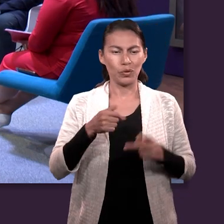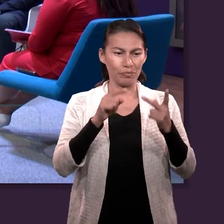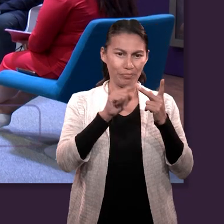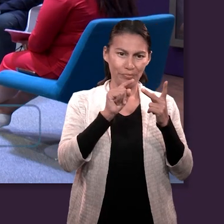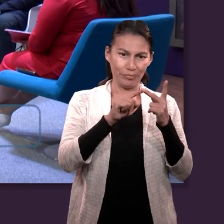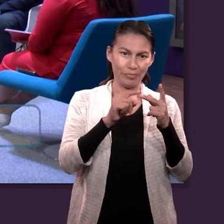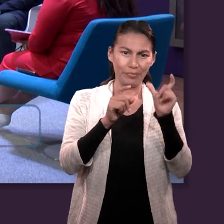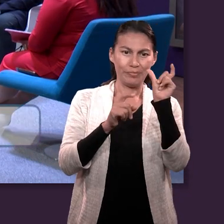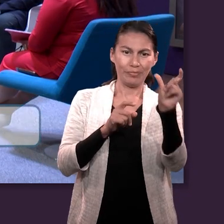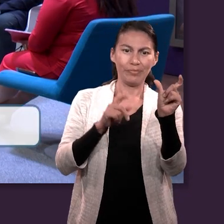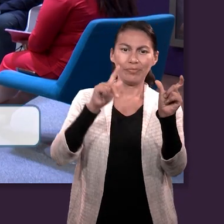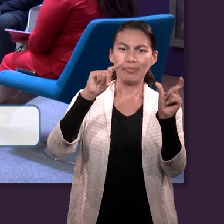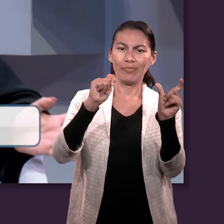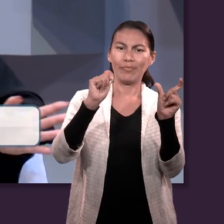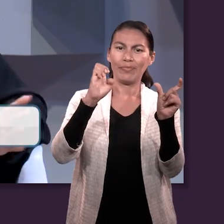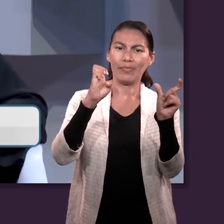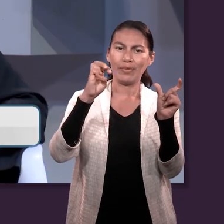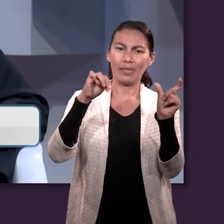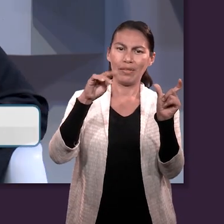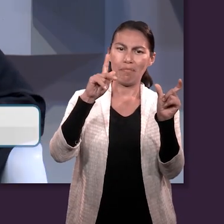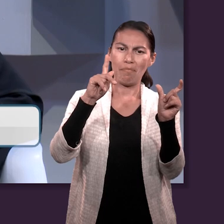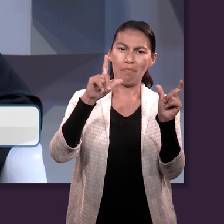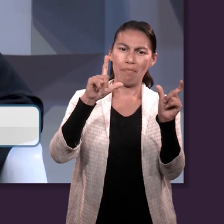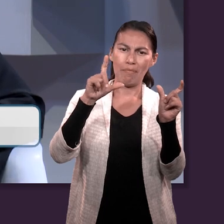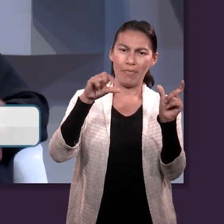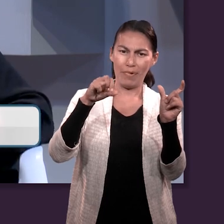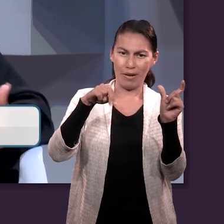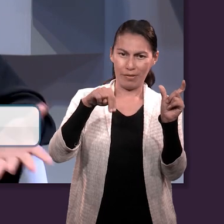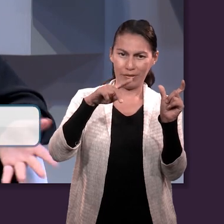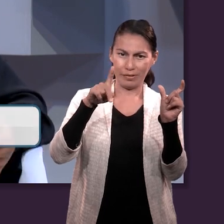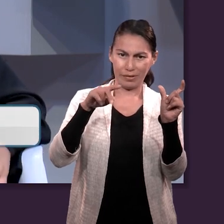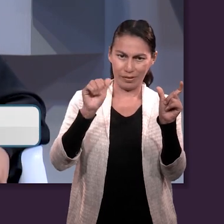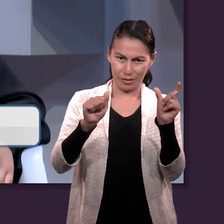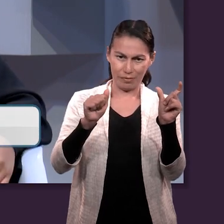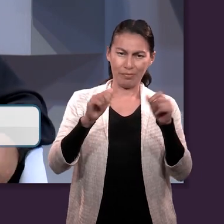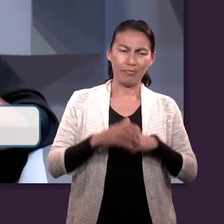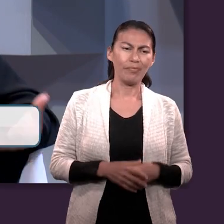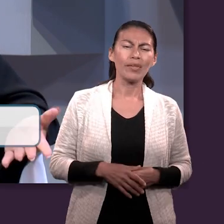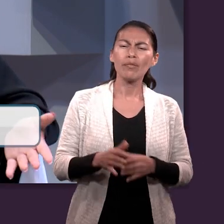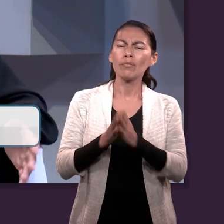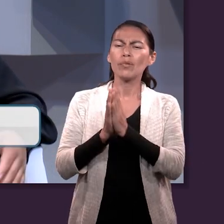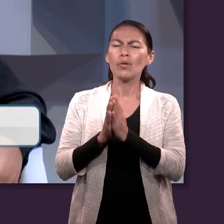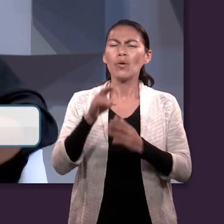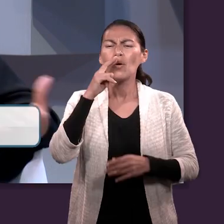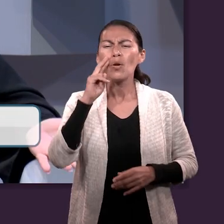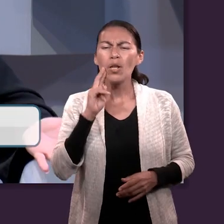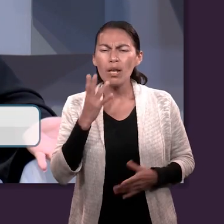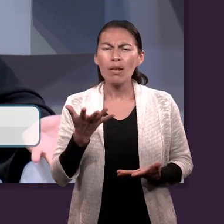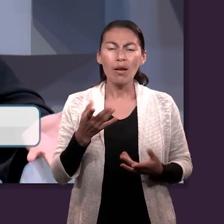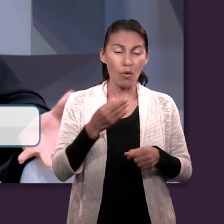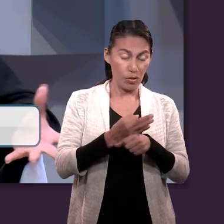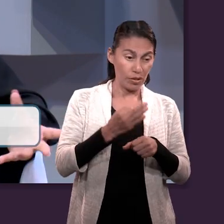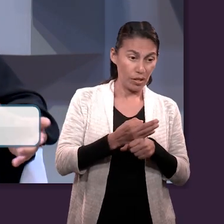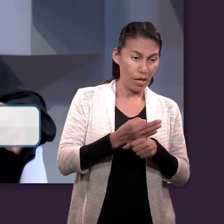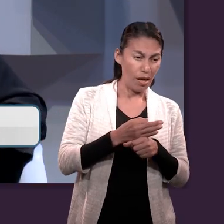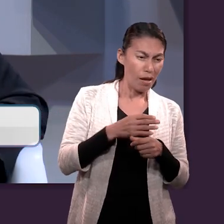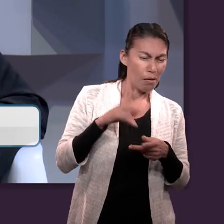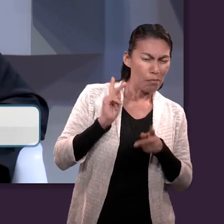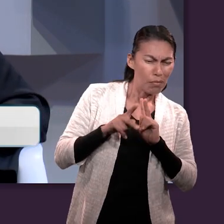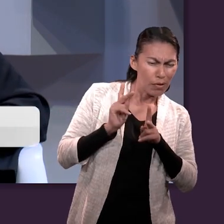y me gustaría que nos platicaras, Uriel, en este contexto que hemos abordado durante las diferentes, durante los diferentes temas del crisol,